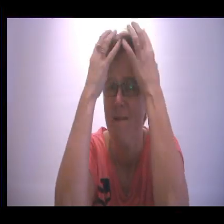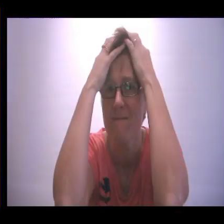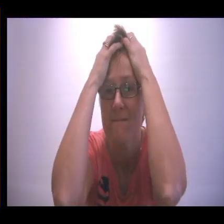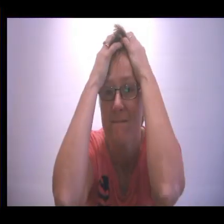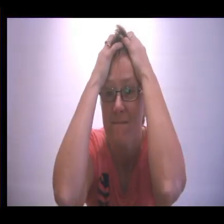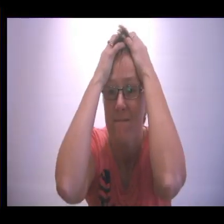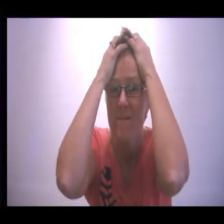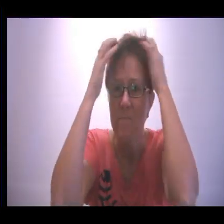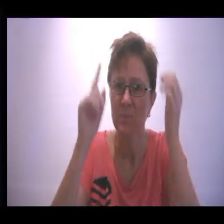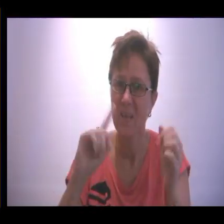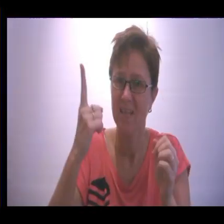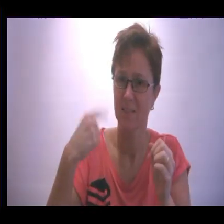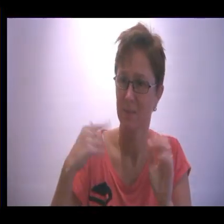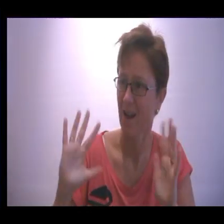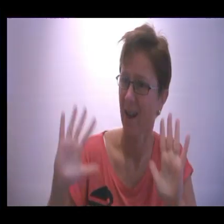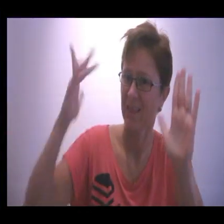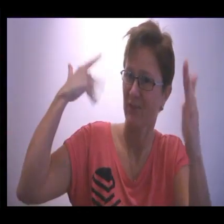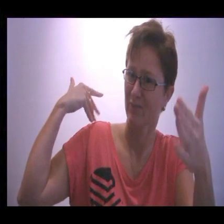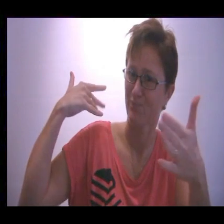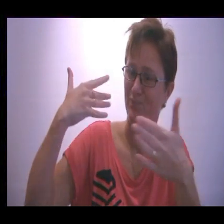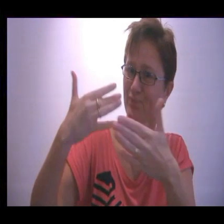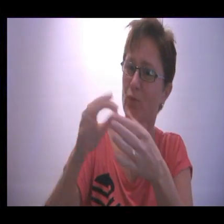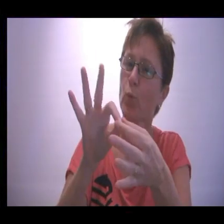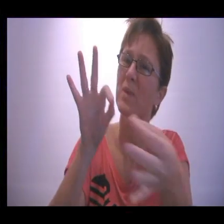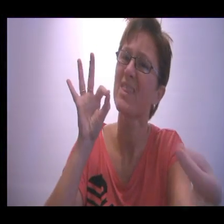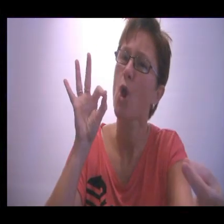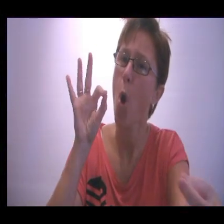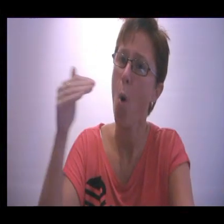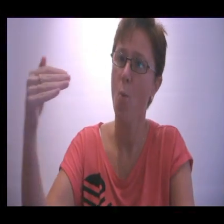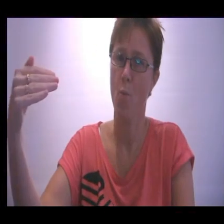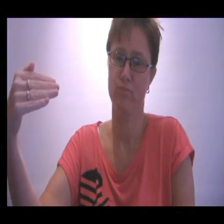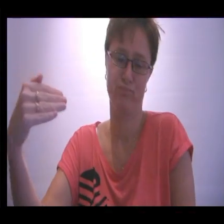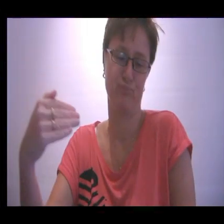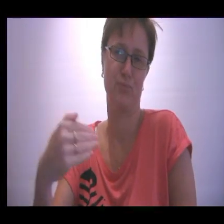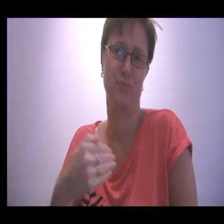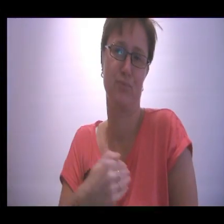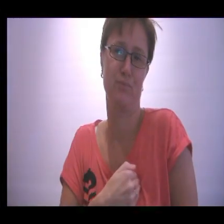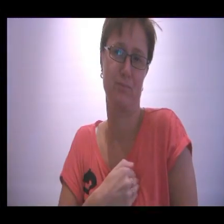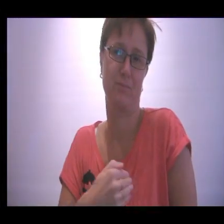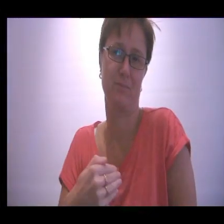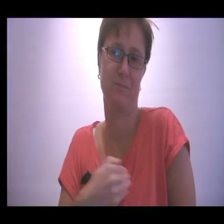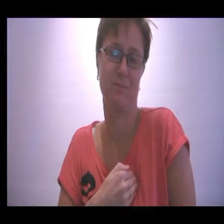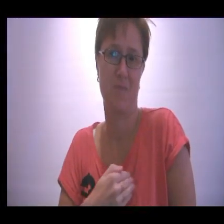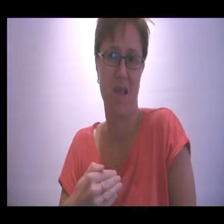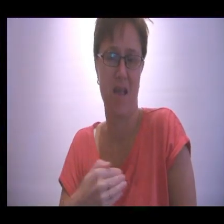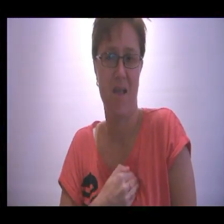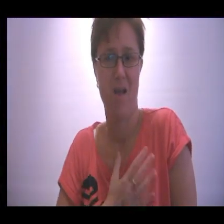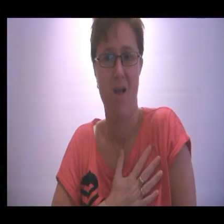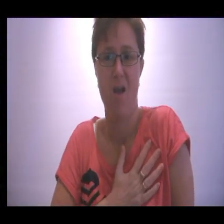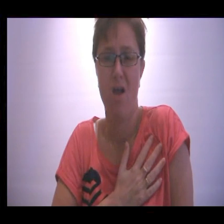Voor het eerst in heel mijn leven Ben ik door Q-Pido geraakt